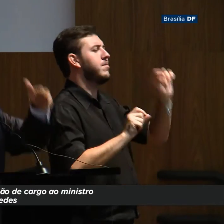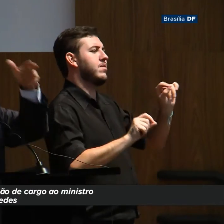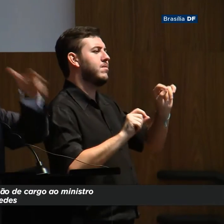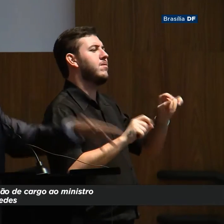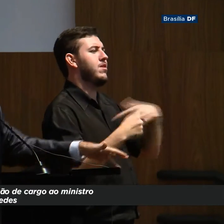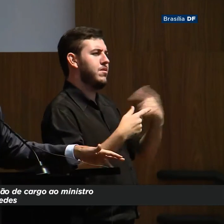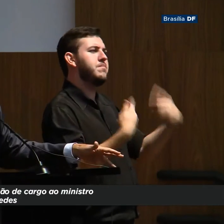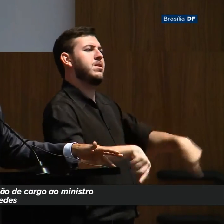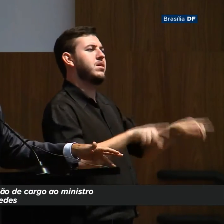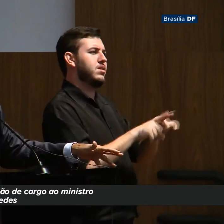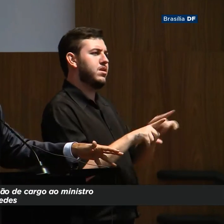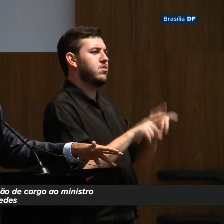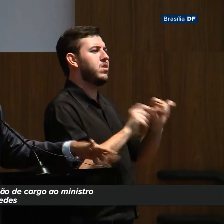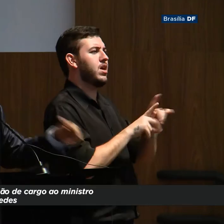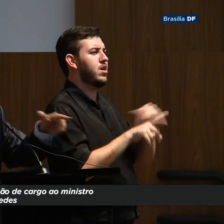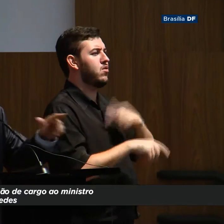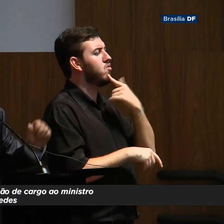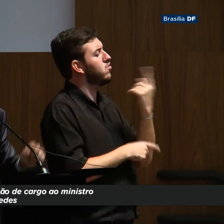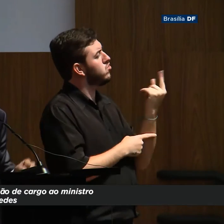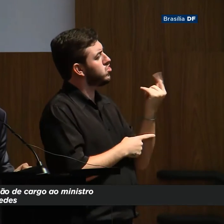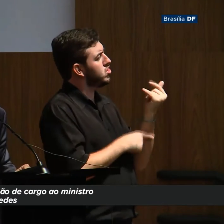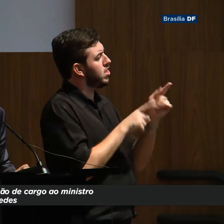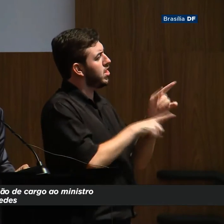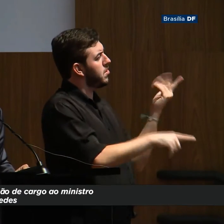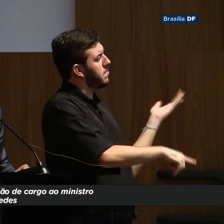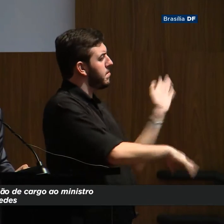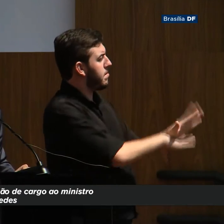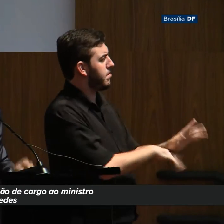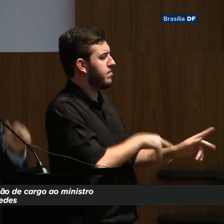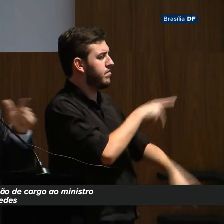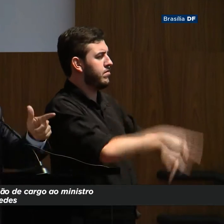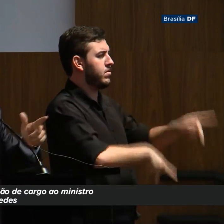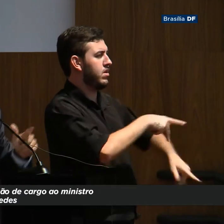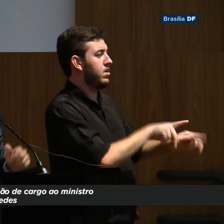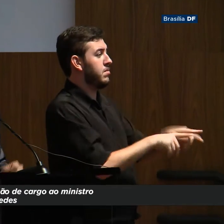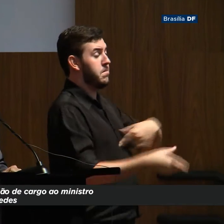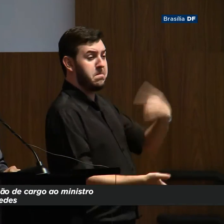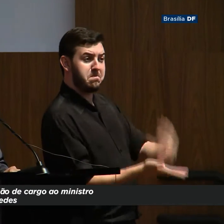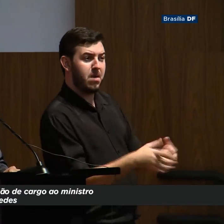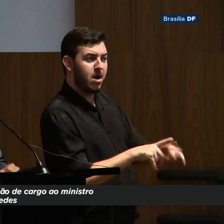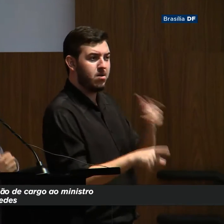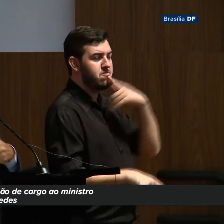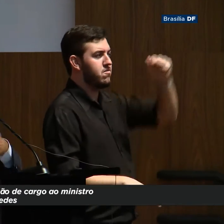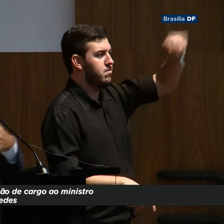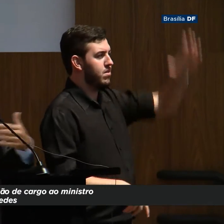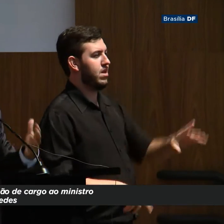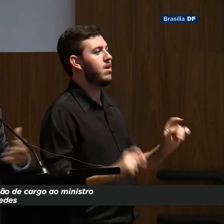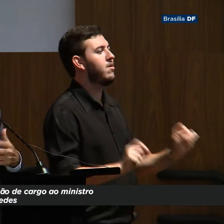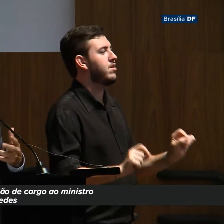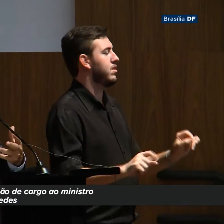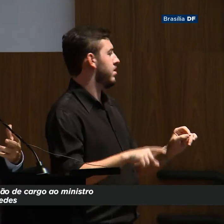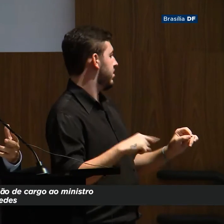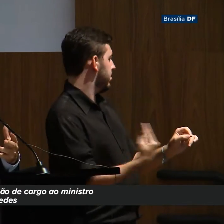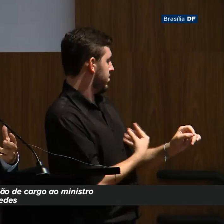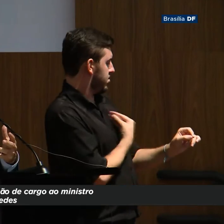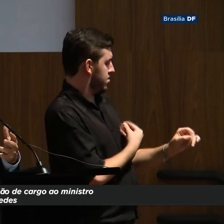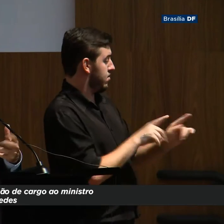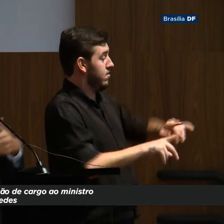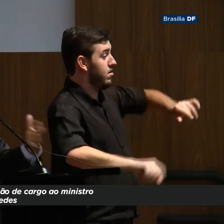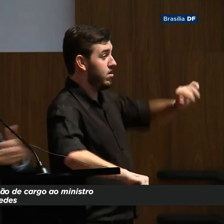o dinheiro tem que ir onde o povo está. E o pacto federativo é esse. Os novos governadores a troca